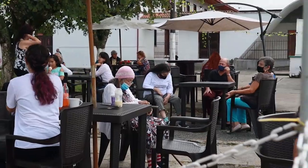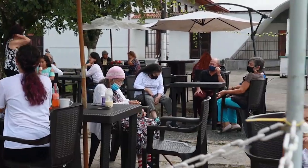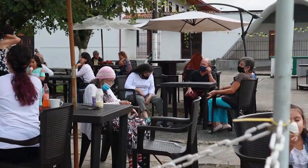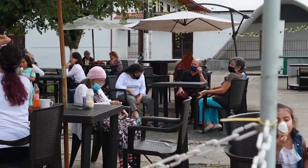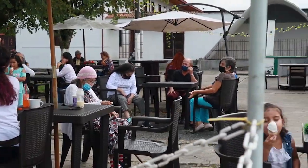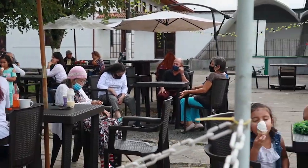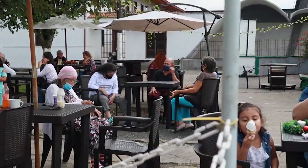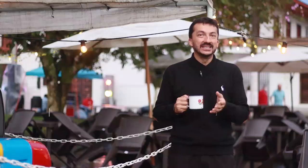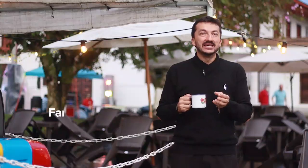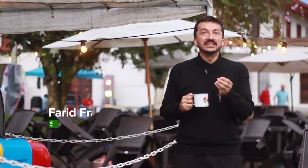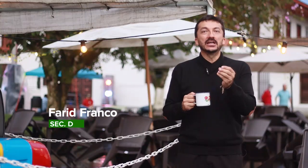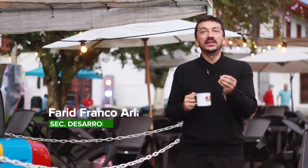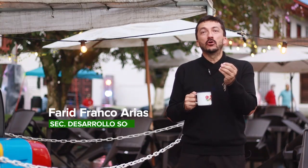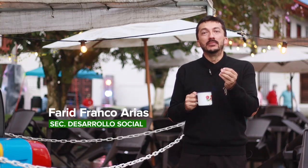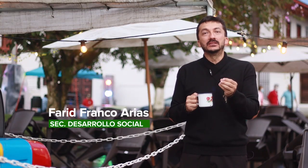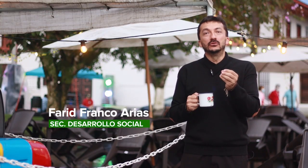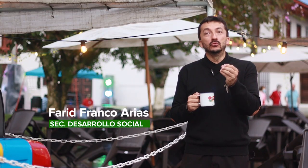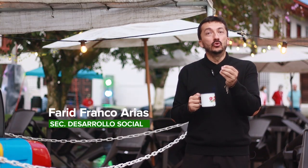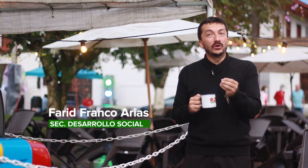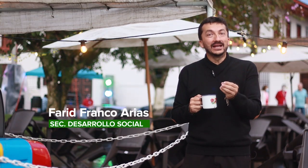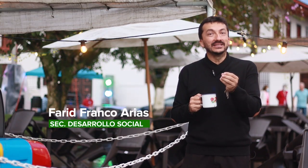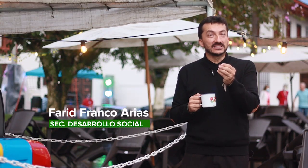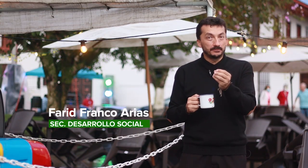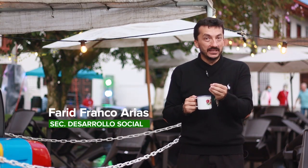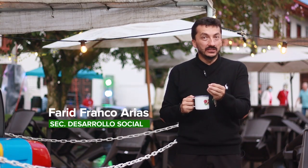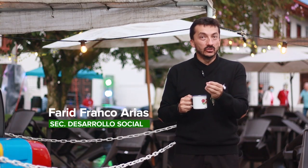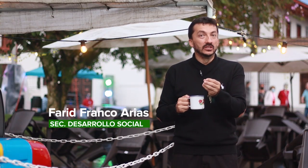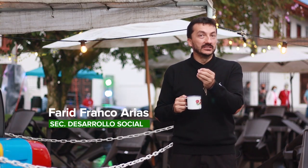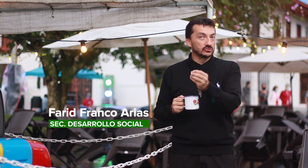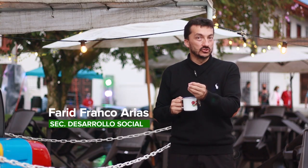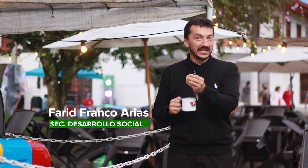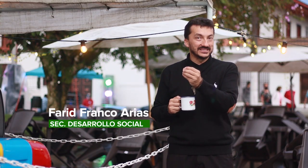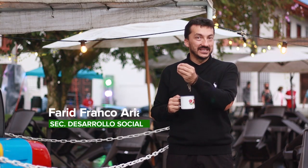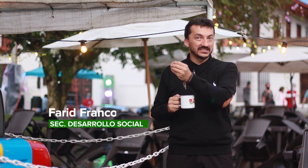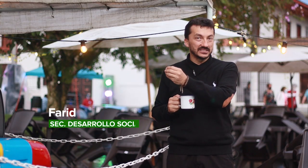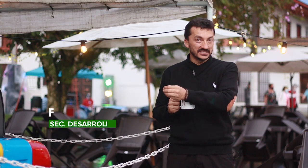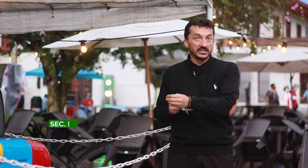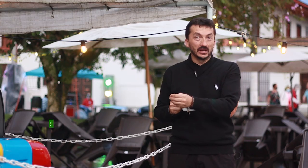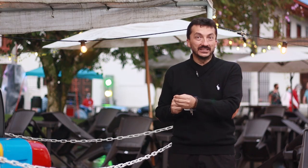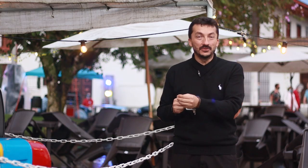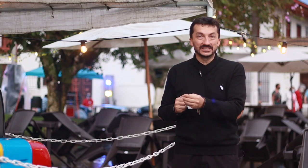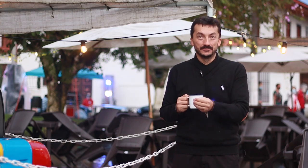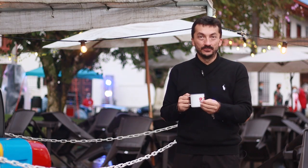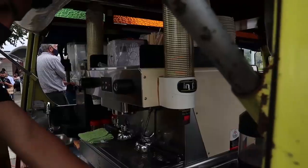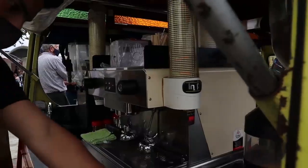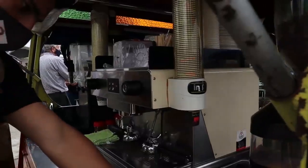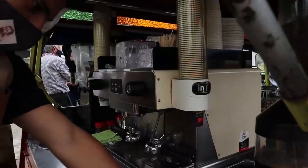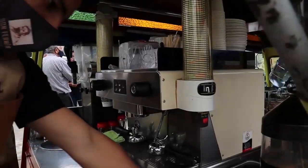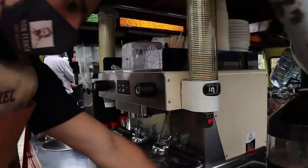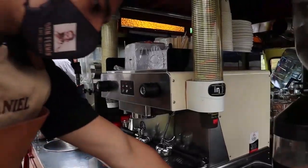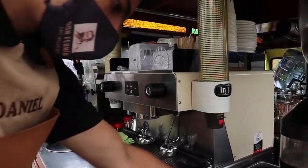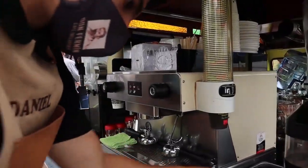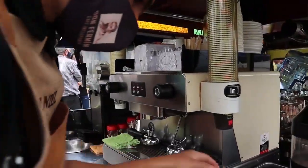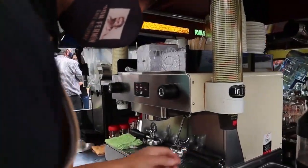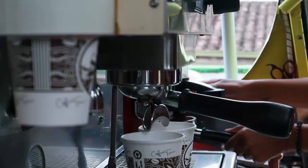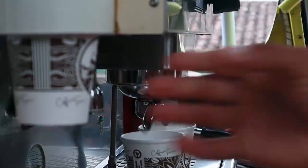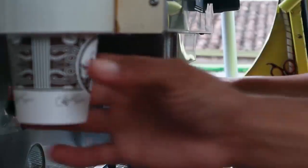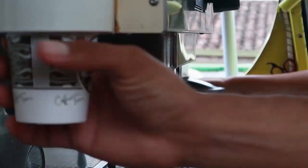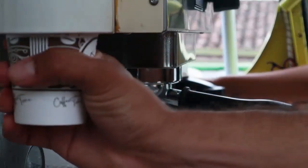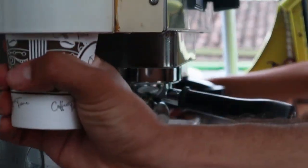situación de calle y se había convertido en un lugar de expendio de sustancias psicoactivas? Apoyando un emprendimiento, y ese